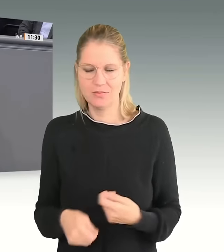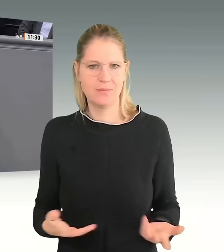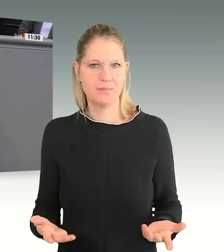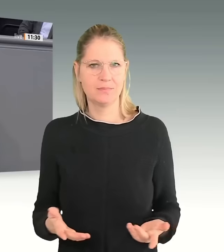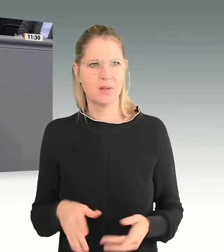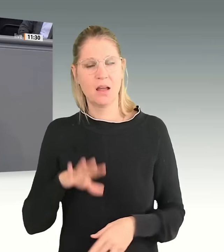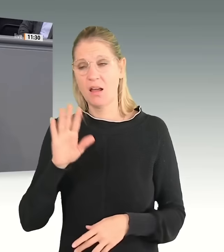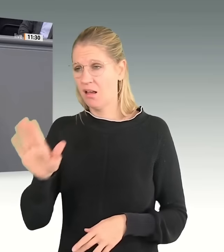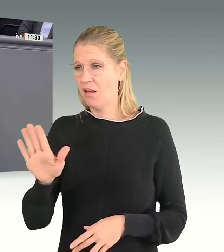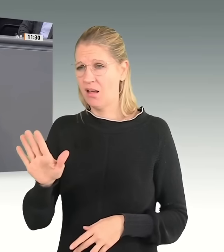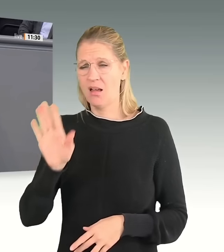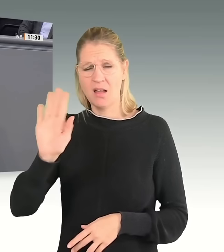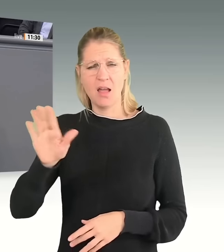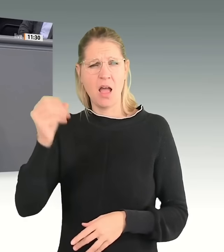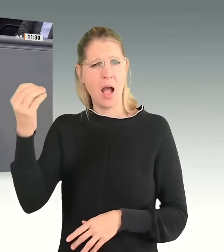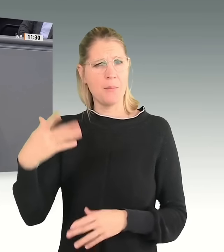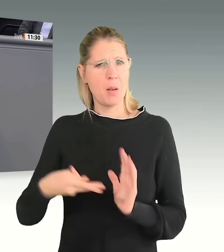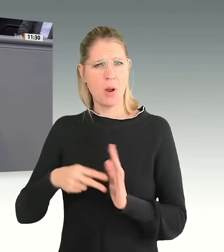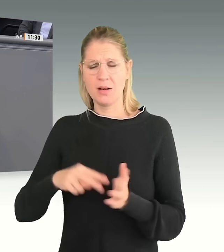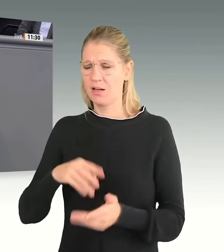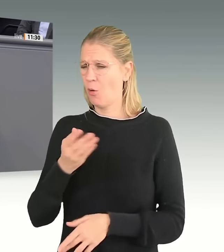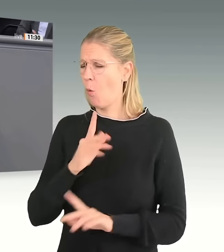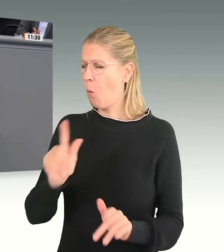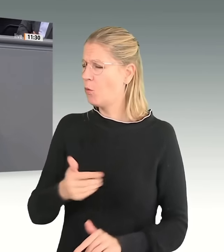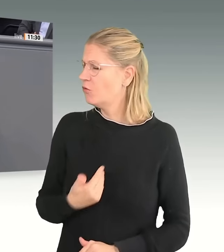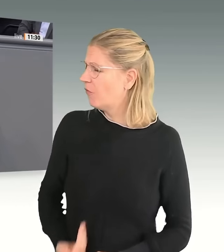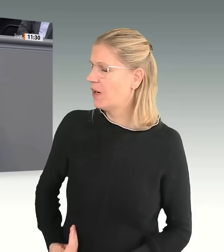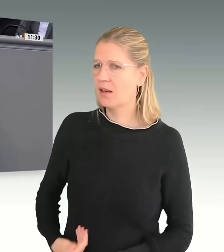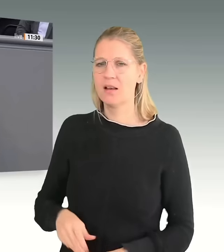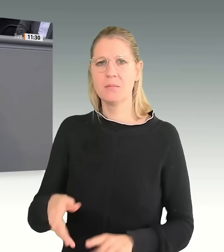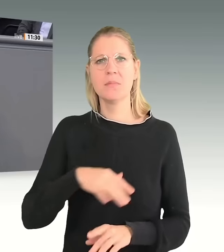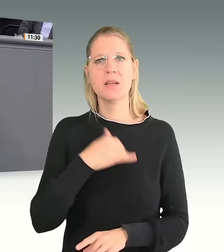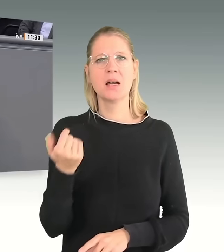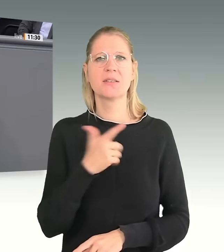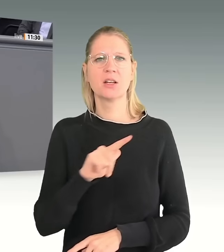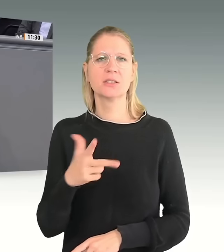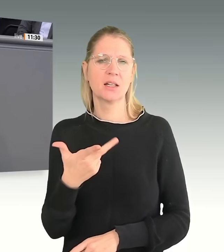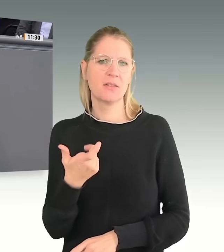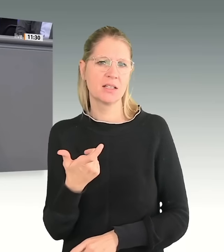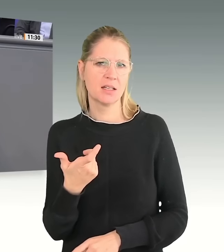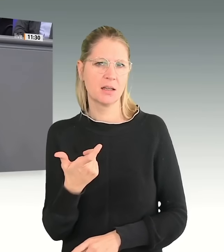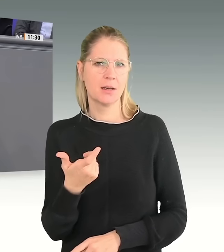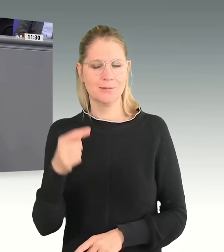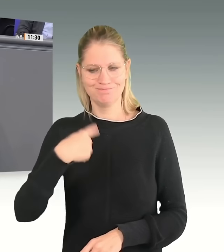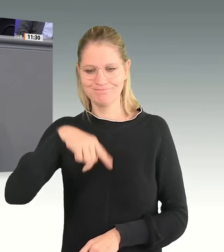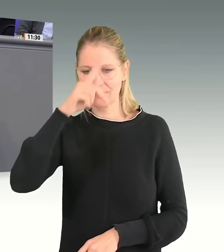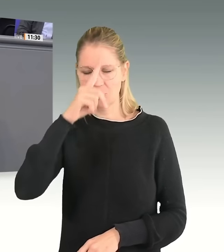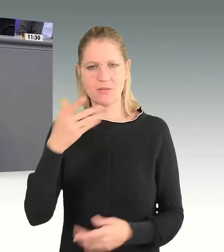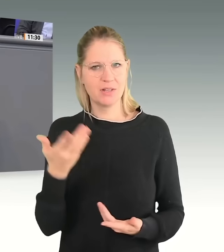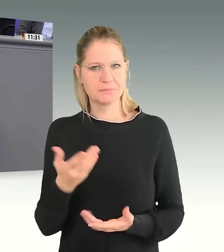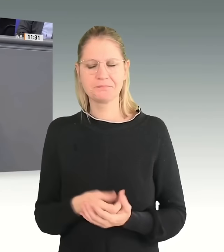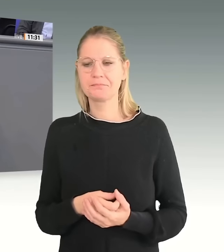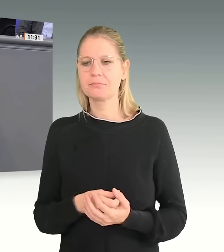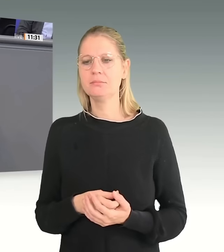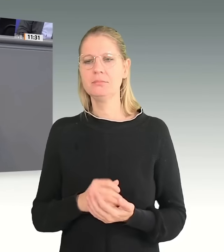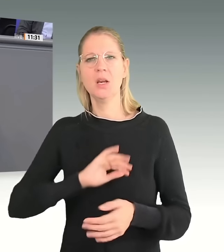mit Ihrer Ampelpolitik. Die Ausgangslage ist bekannt. Allein im Jahr 2023 wurden in Deutschland mehr als